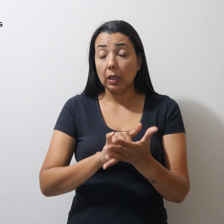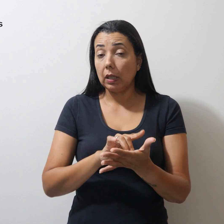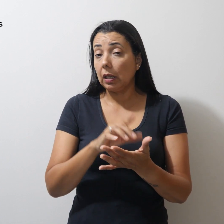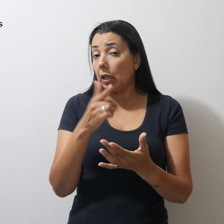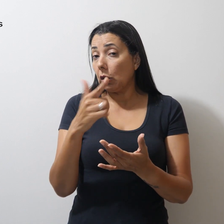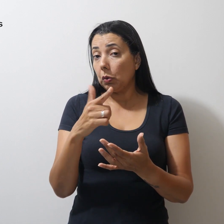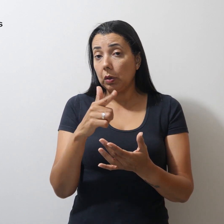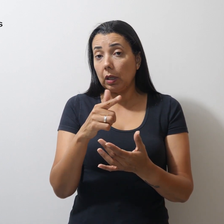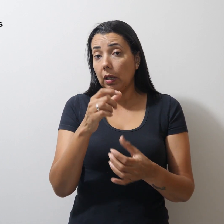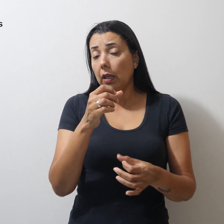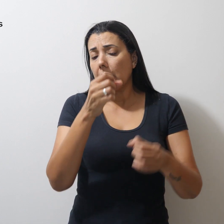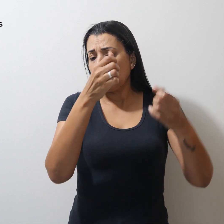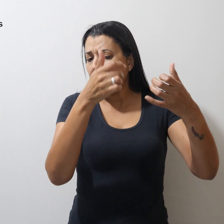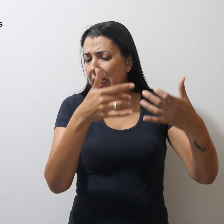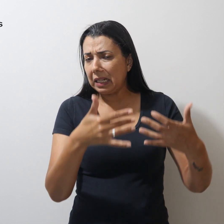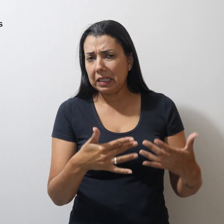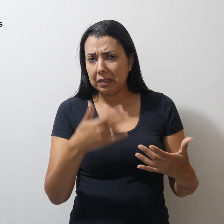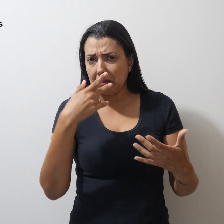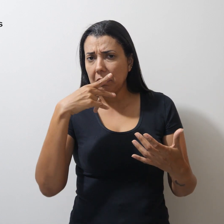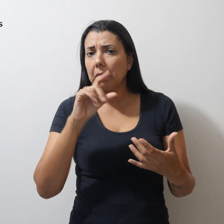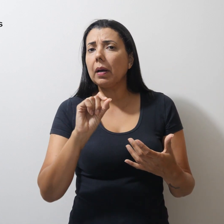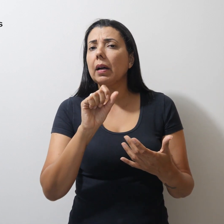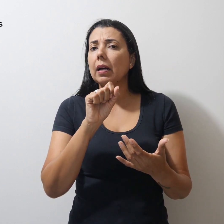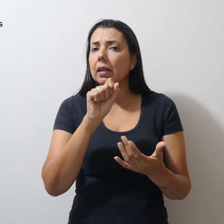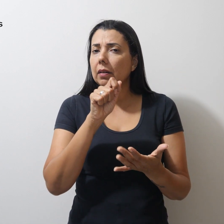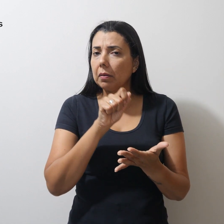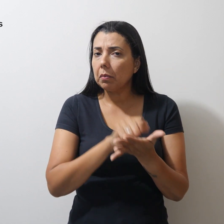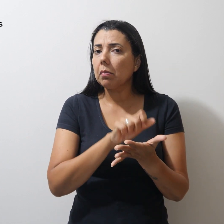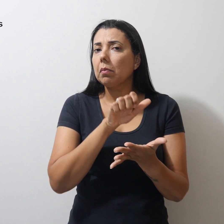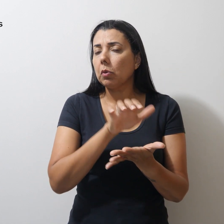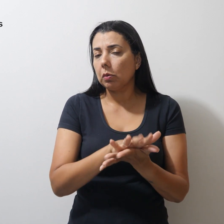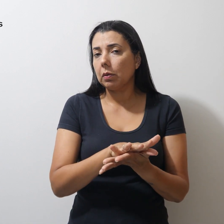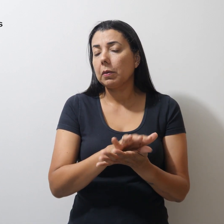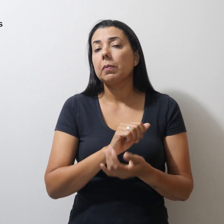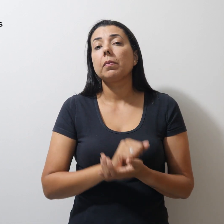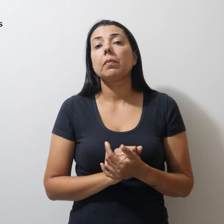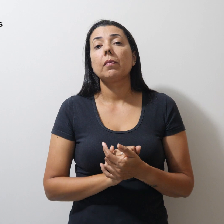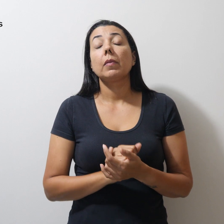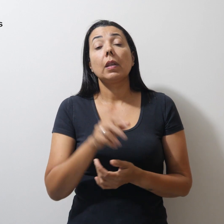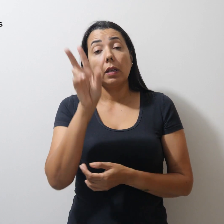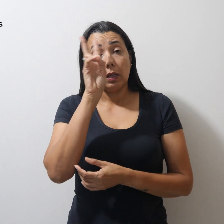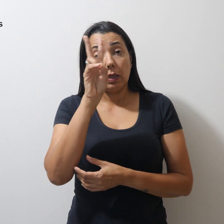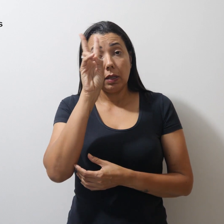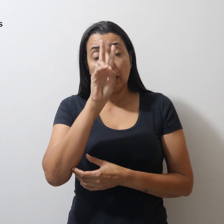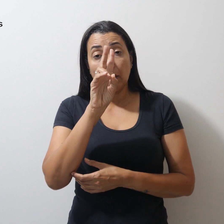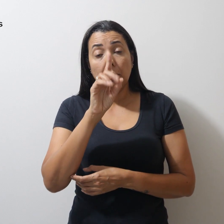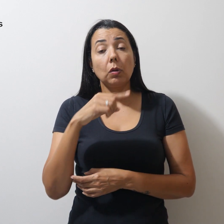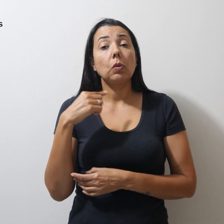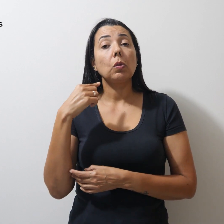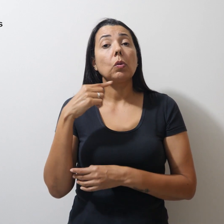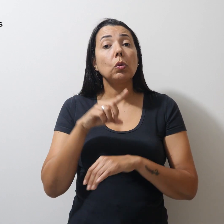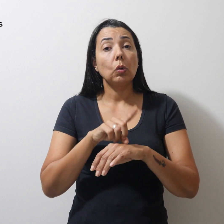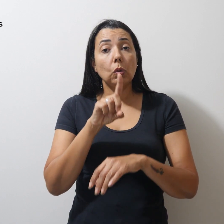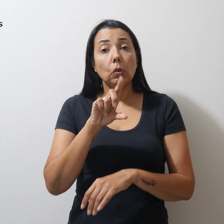justificativa para a aplicação da multa. Destaca o doutor Lucas More,